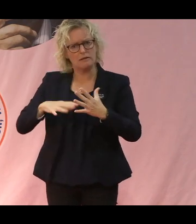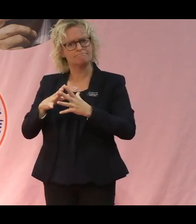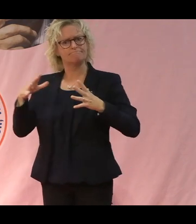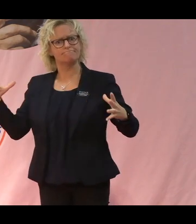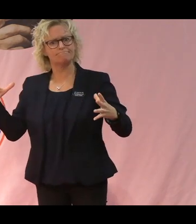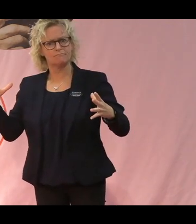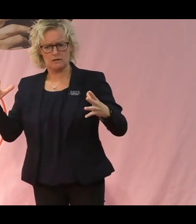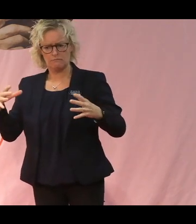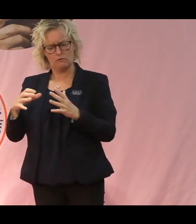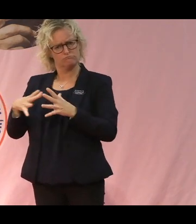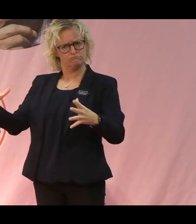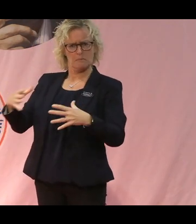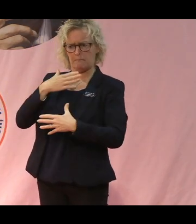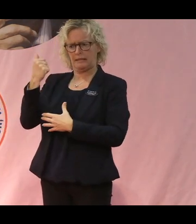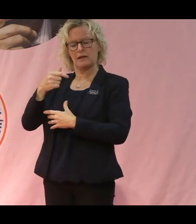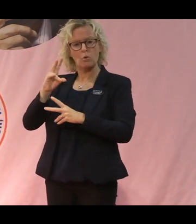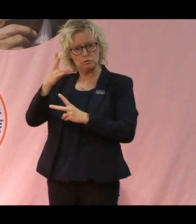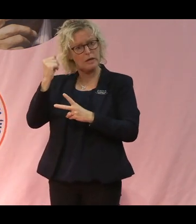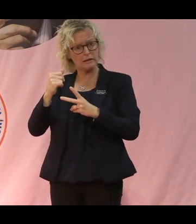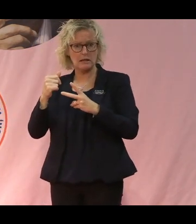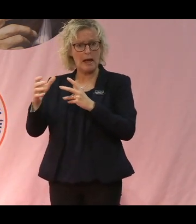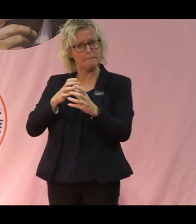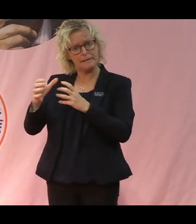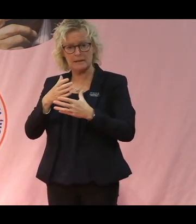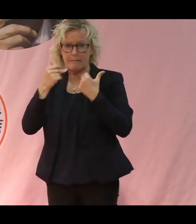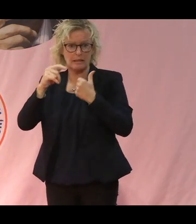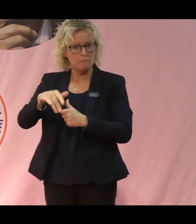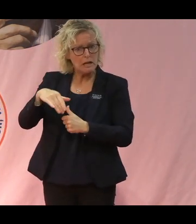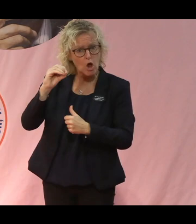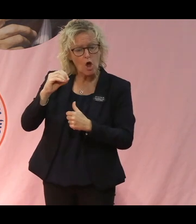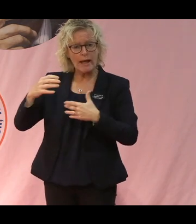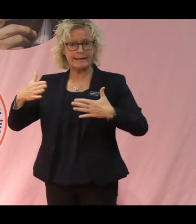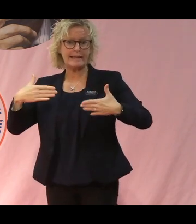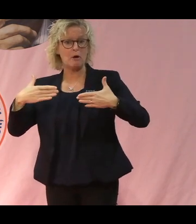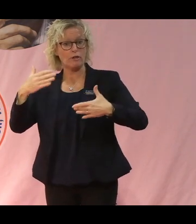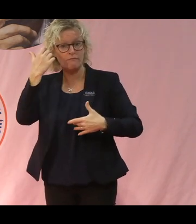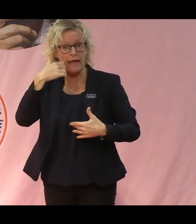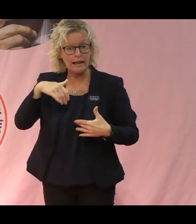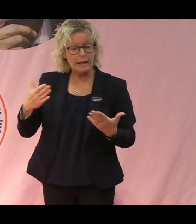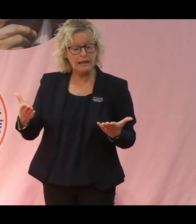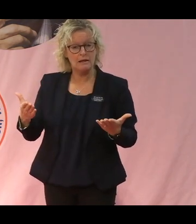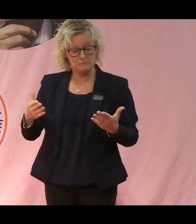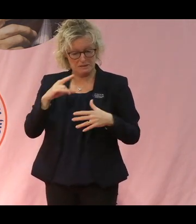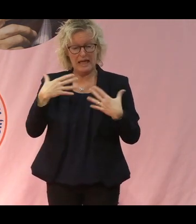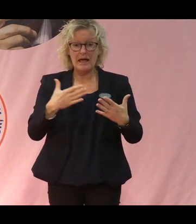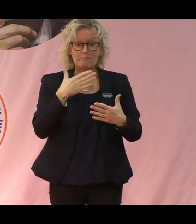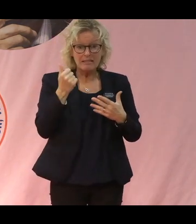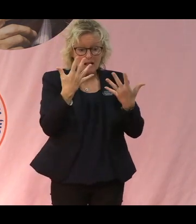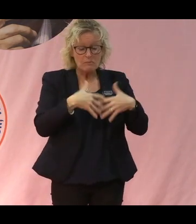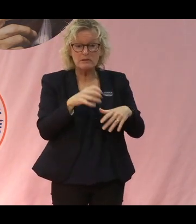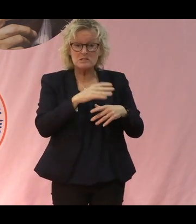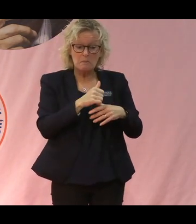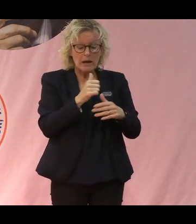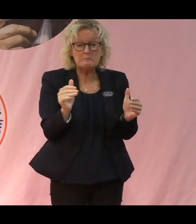skulle inte de kunna ställa om att bli mer miljövänliga, eller klimatvänliga? Är det verkligen bättre än småskalighet?